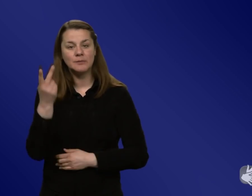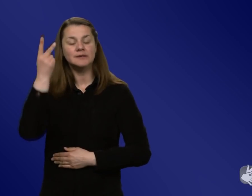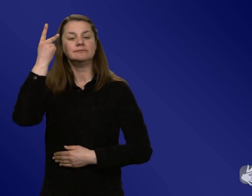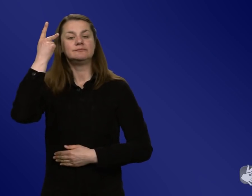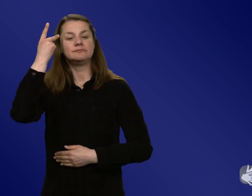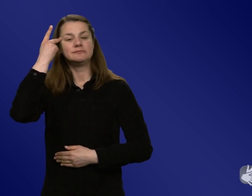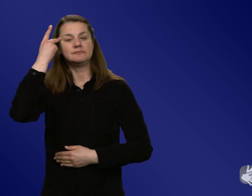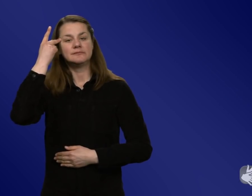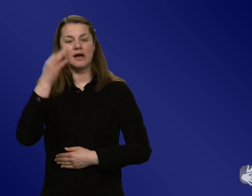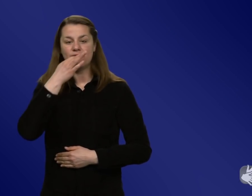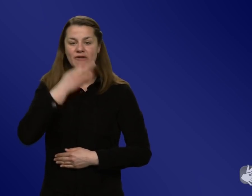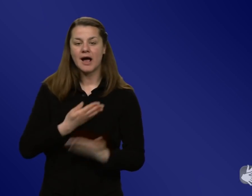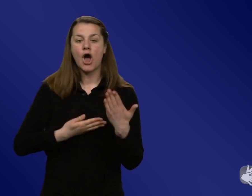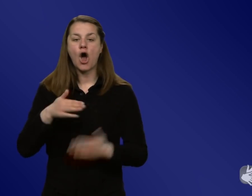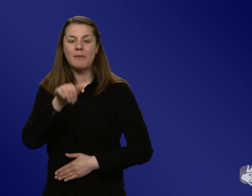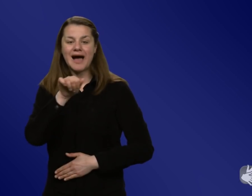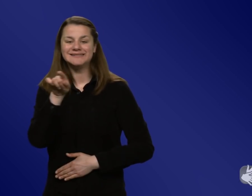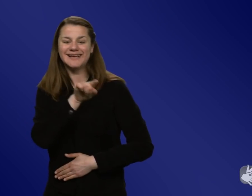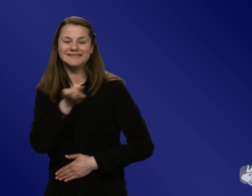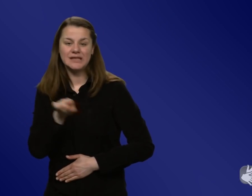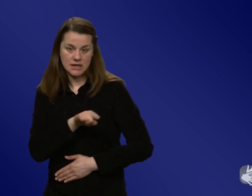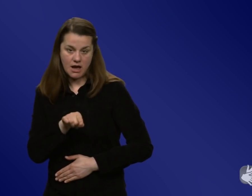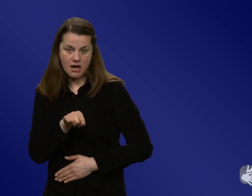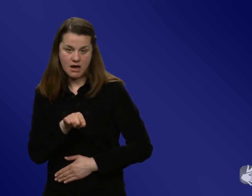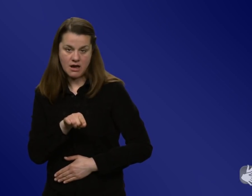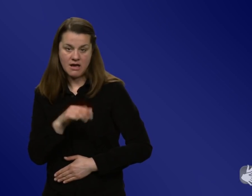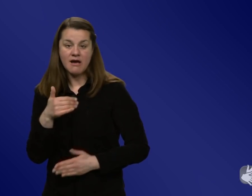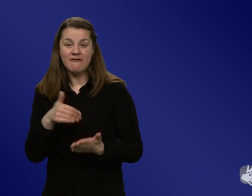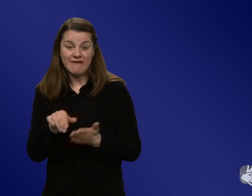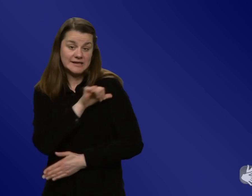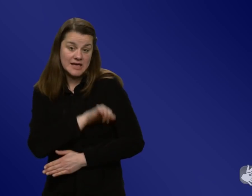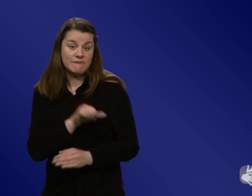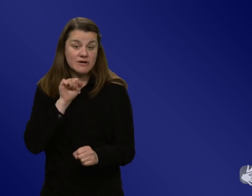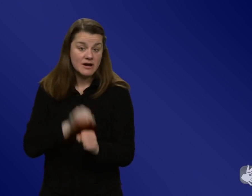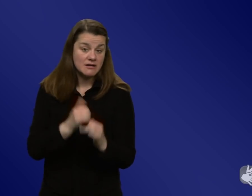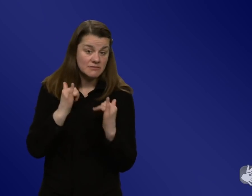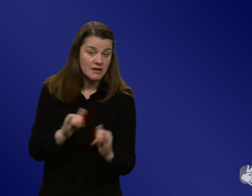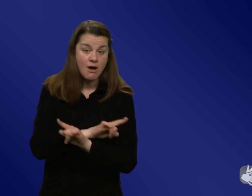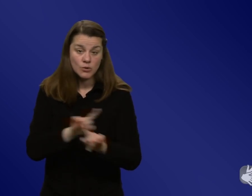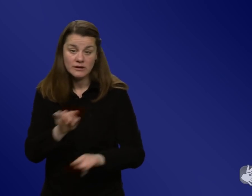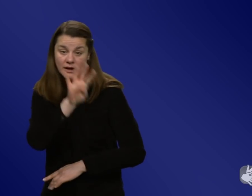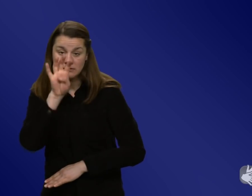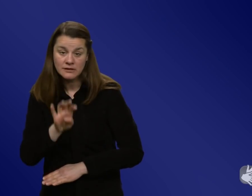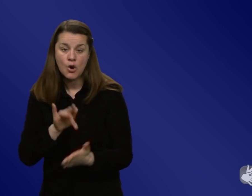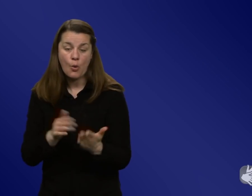die Frage, ob AstraZeneca jetzt weiter im Impfprogramm bleibt oder nicht. Und da hat die Regierung die dortige, ich sag mal,